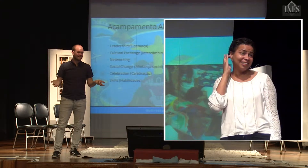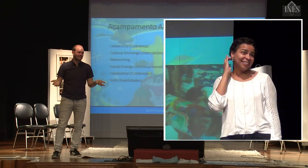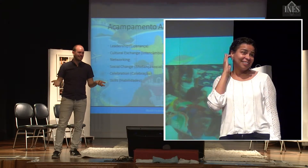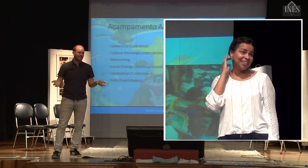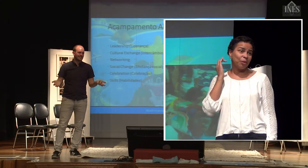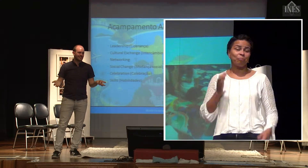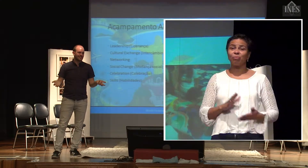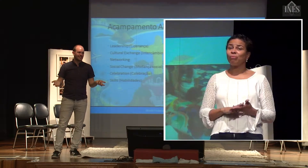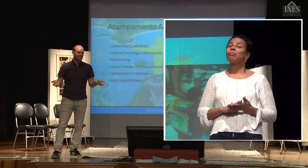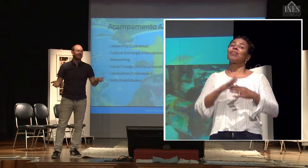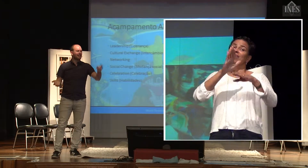Tem mais gente, o Matheus está dizendo.